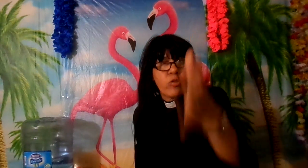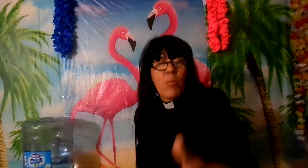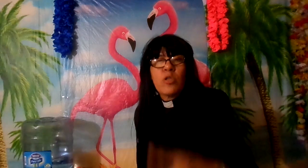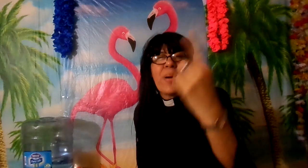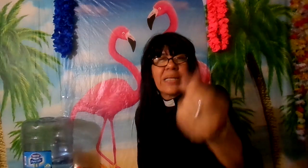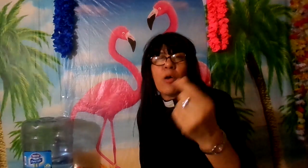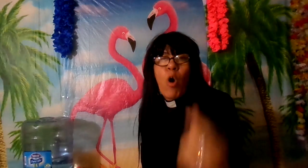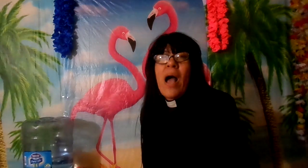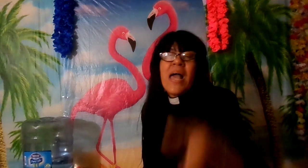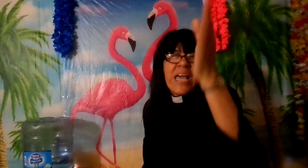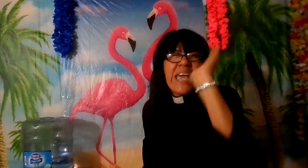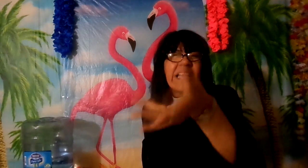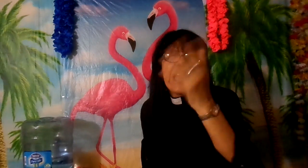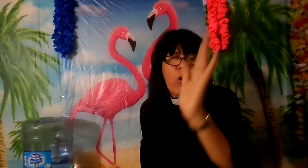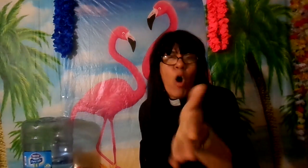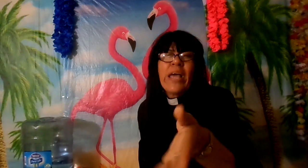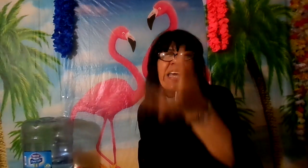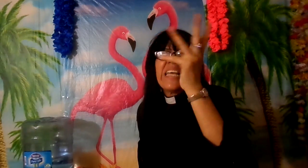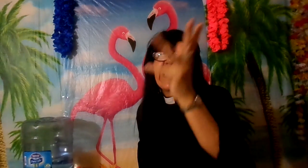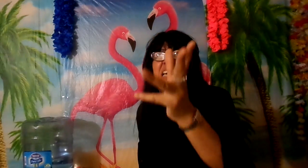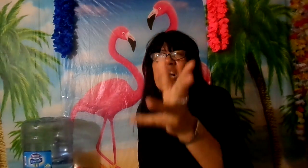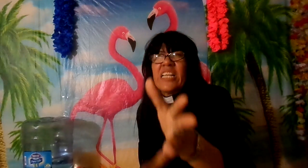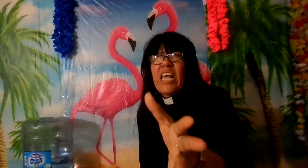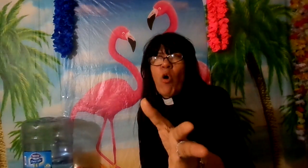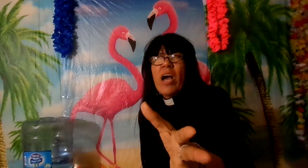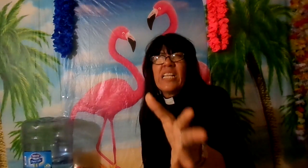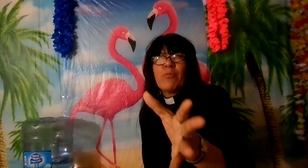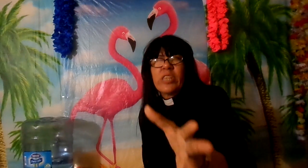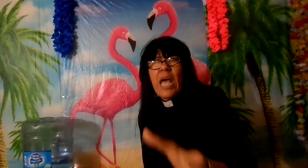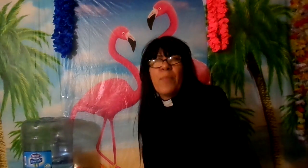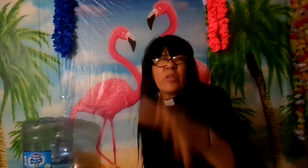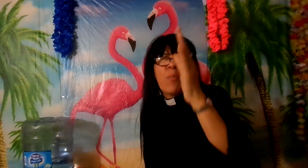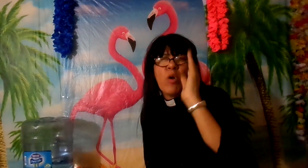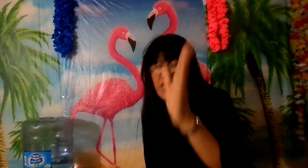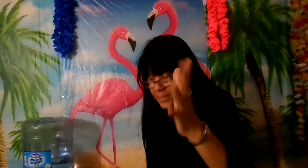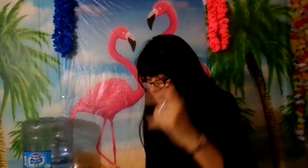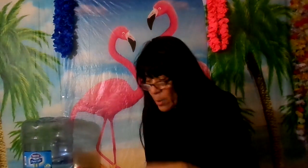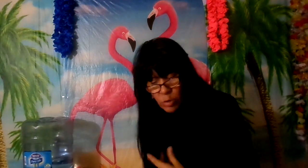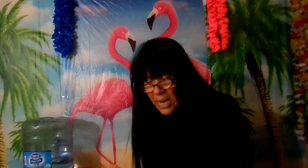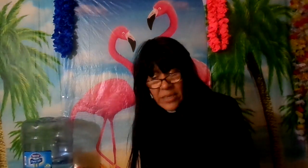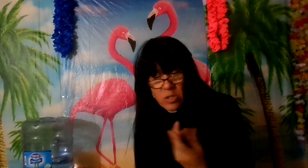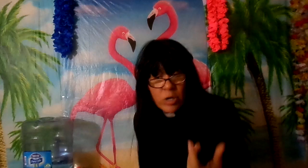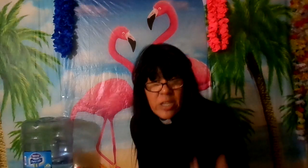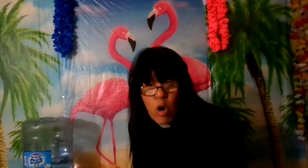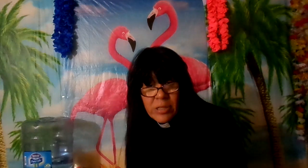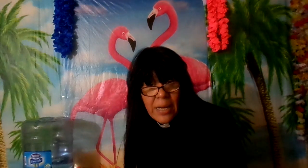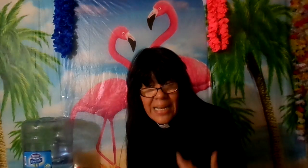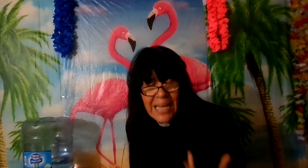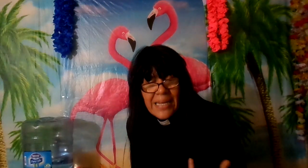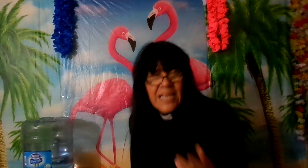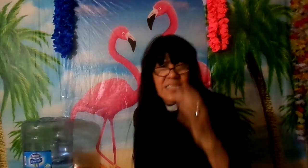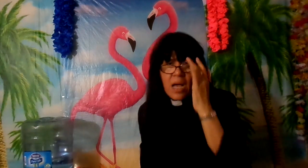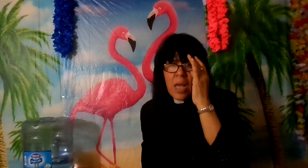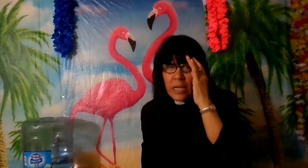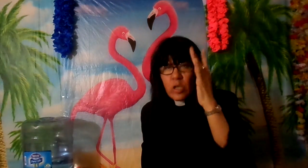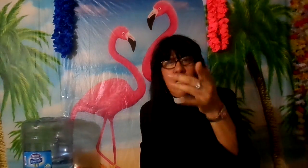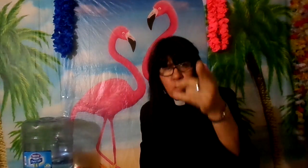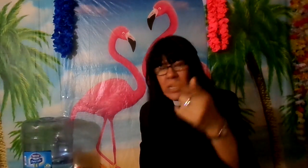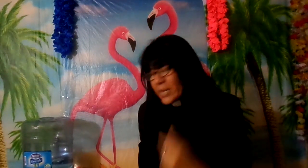los demonios para que te cojan y te cojan y te cojan en el templo y te molesten mucha gente son idiotas en la iglesia entonces tú te quieres